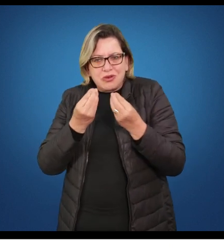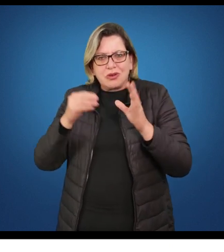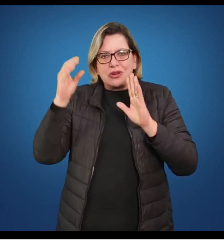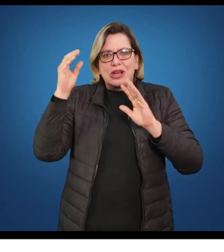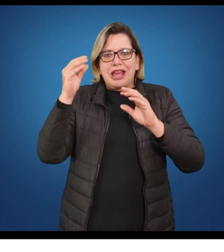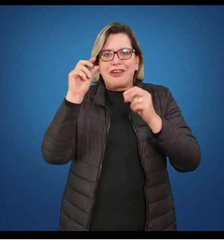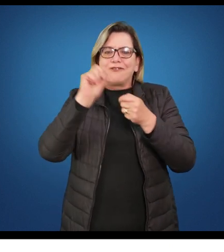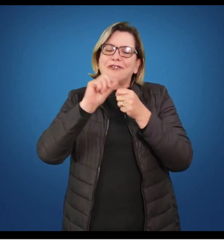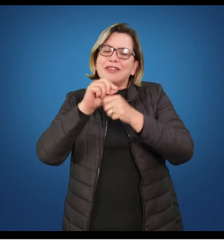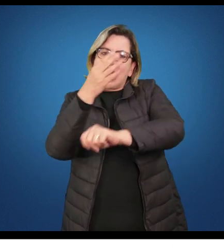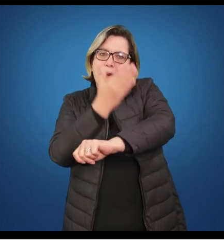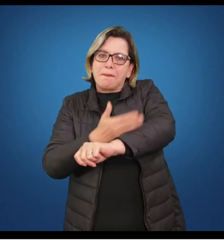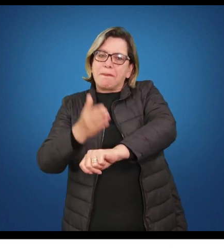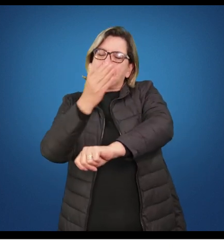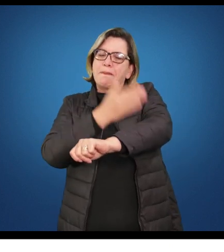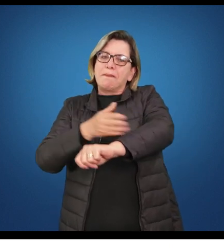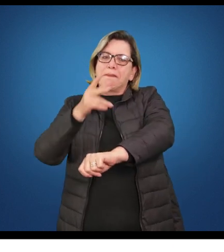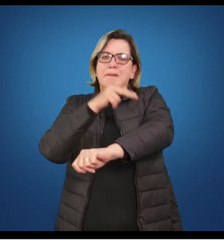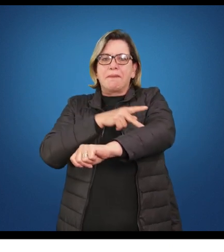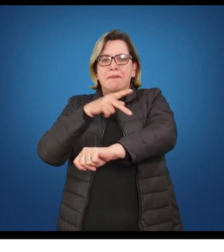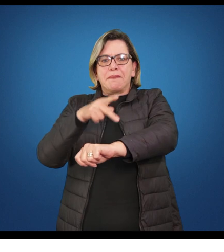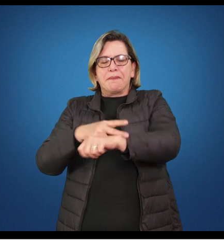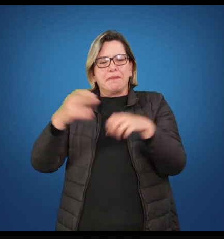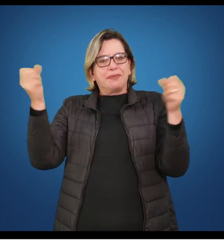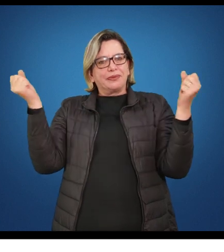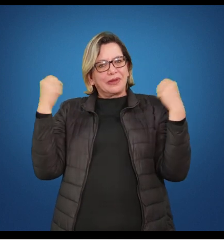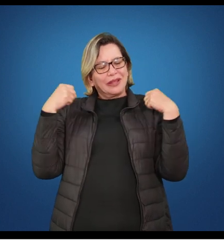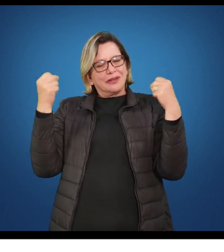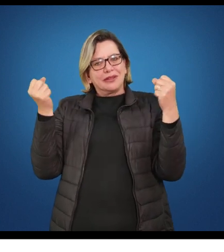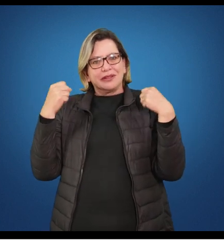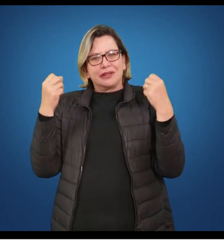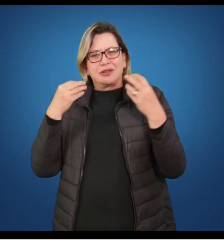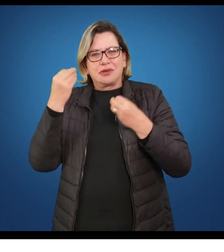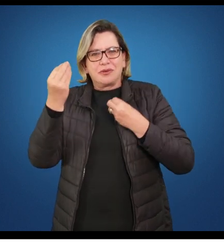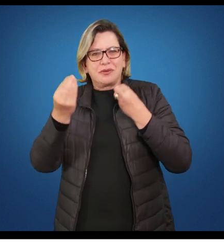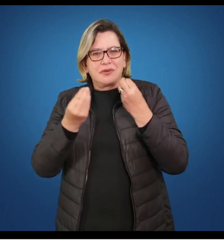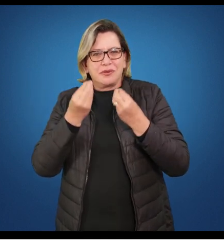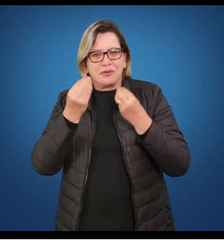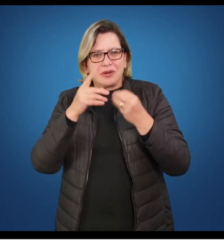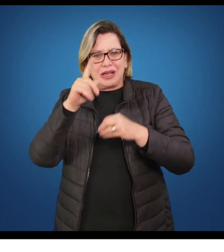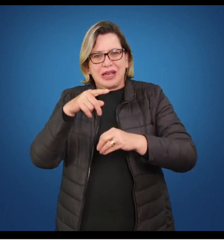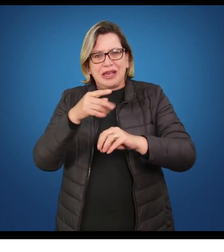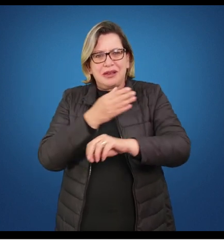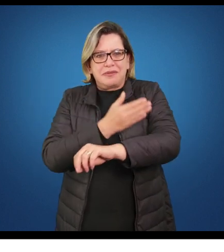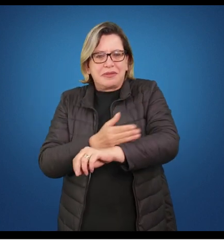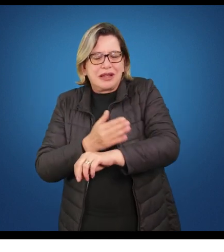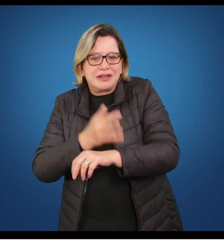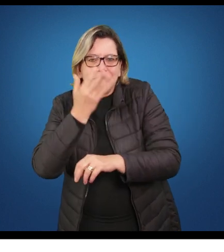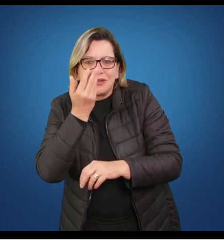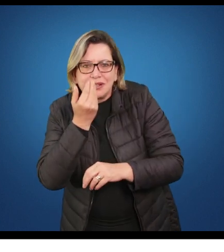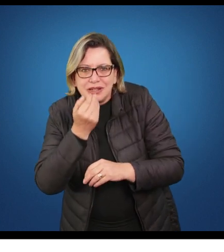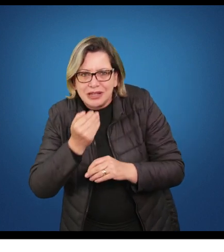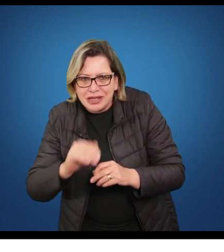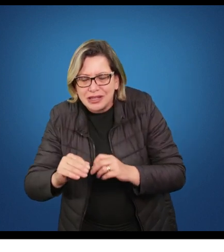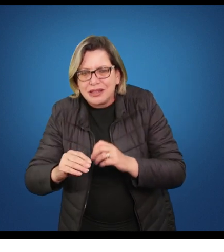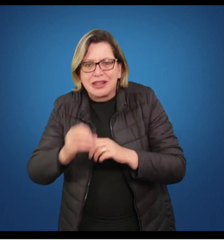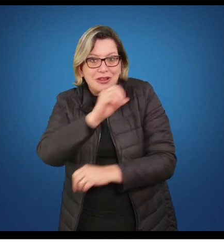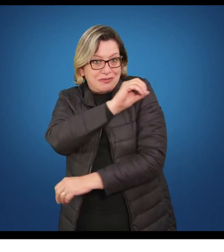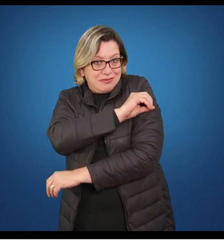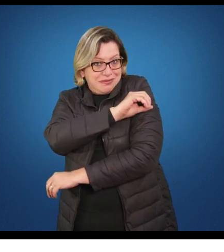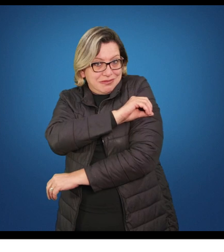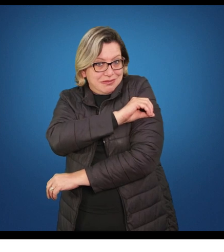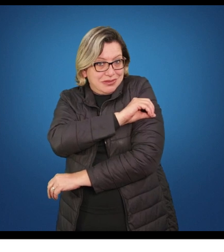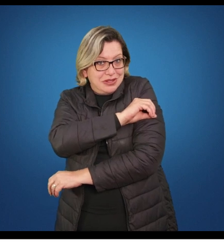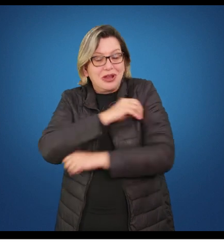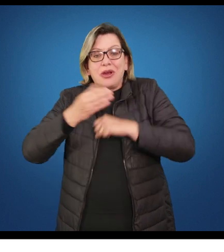a prática pedagógica da educação física, ou seja, a prática pedagógica seja com crianças na educação infantil,